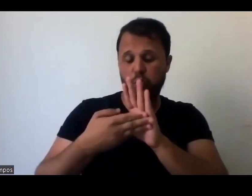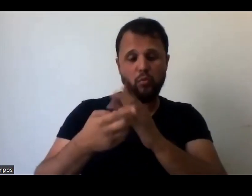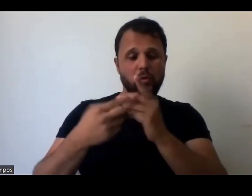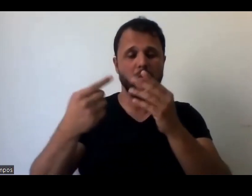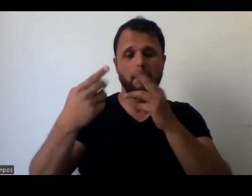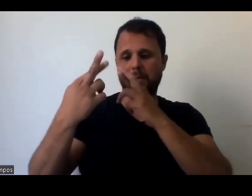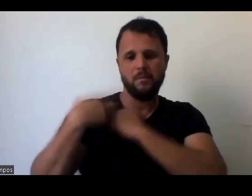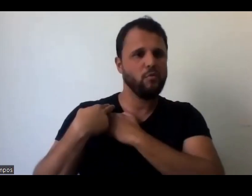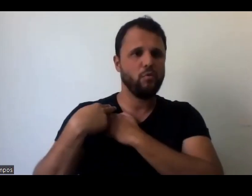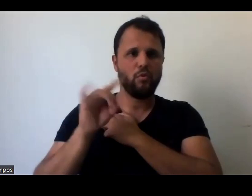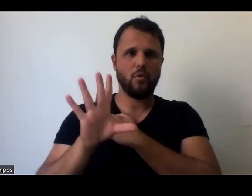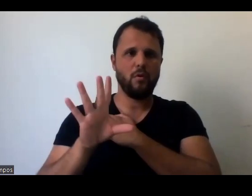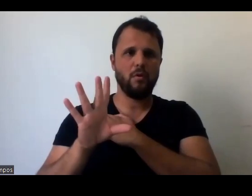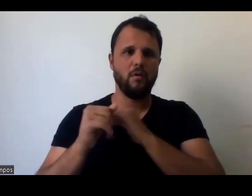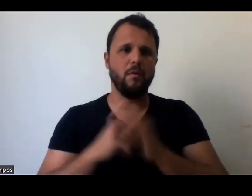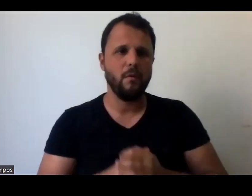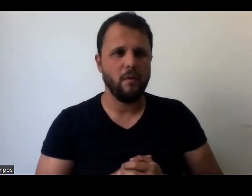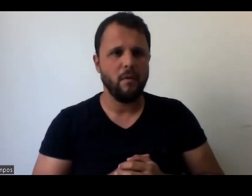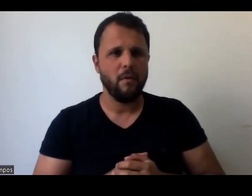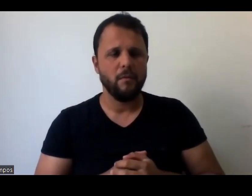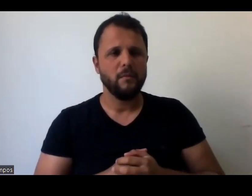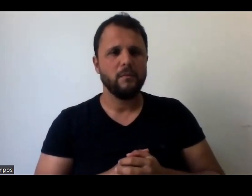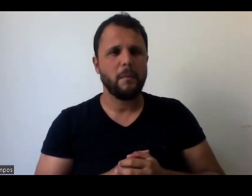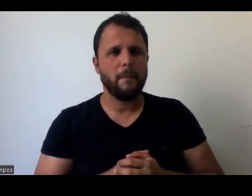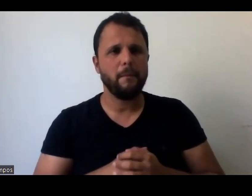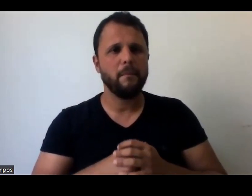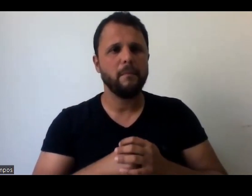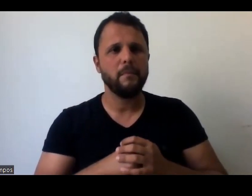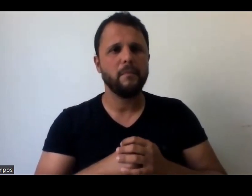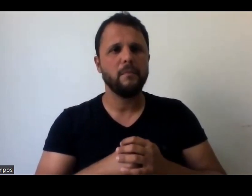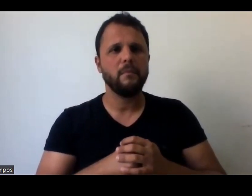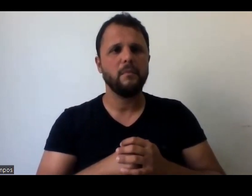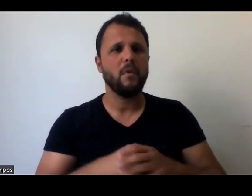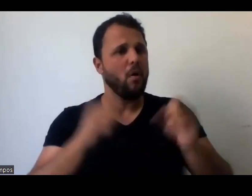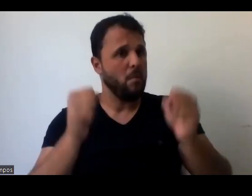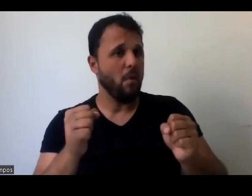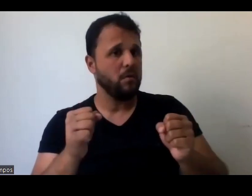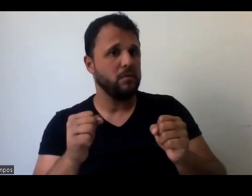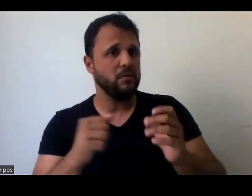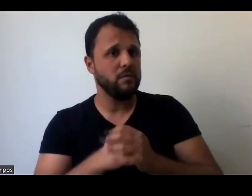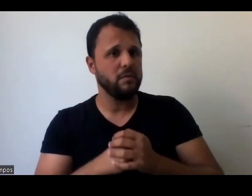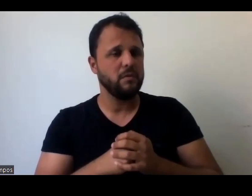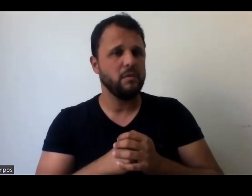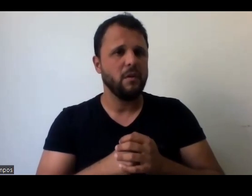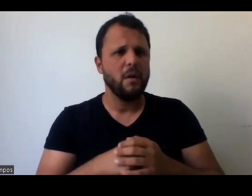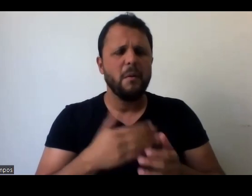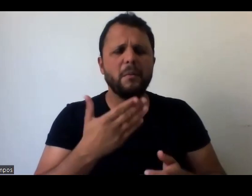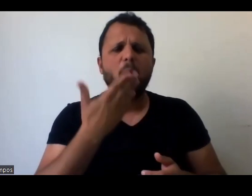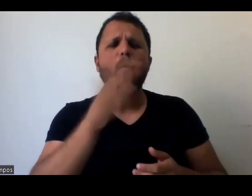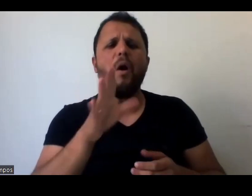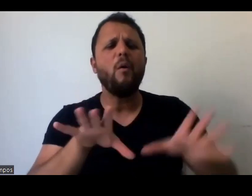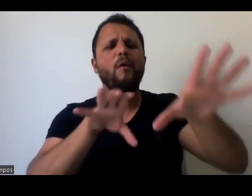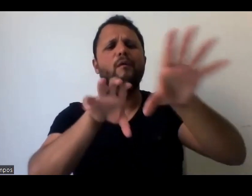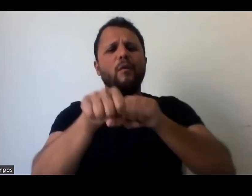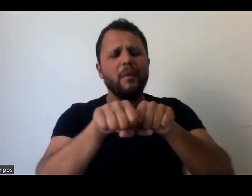ponto que eu quero discutir daqui a pouco, que eu já vou lançar aqui, que é, pode até ser, mas qual que são as formações e a